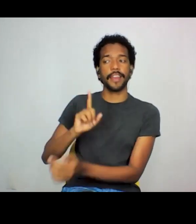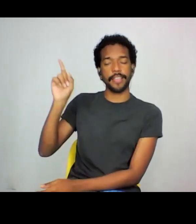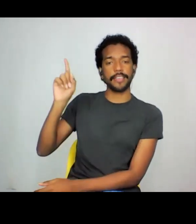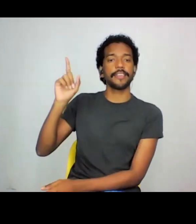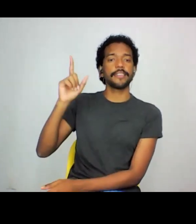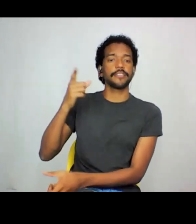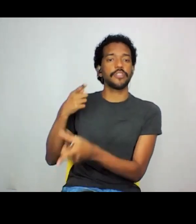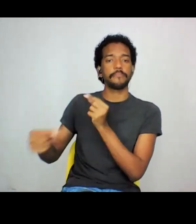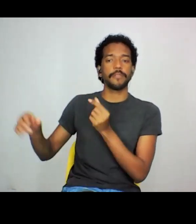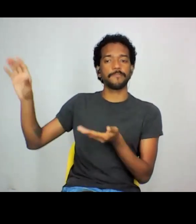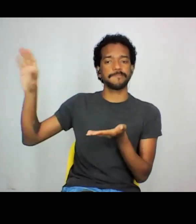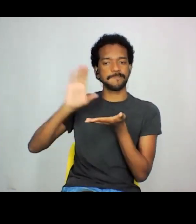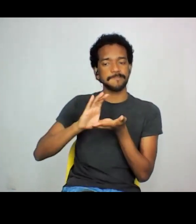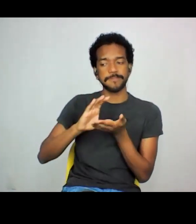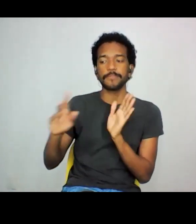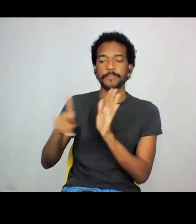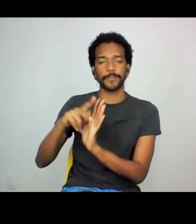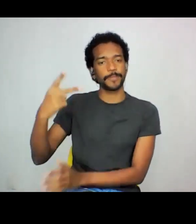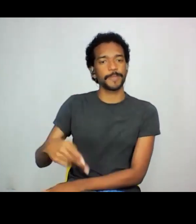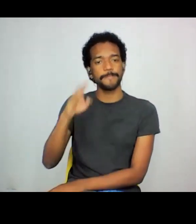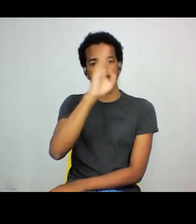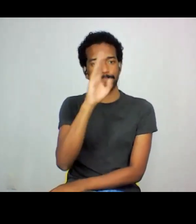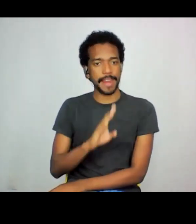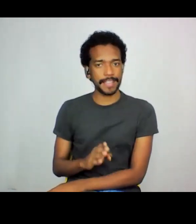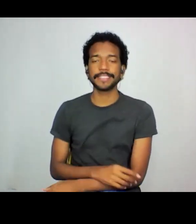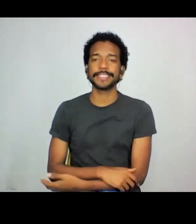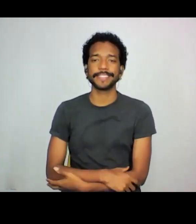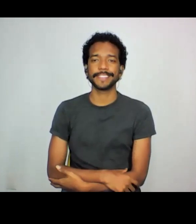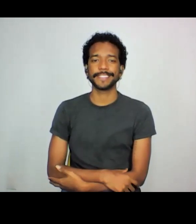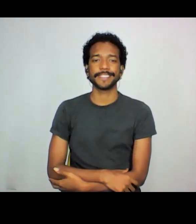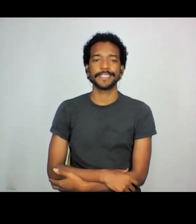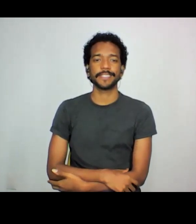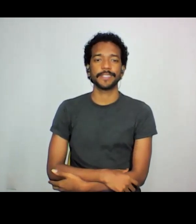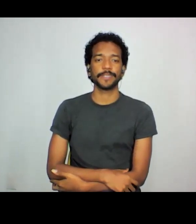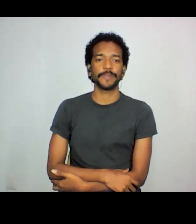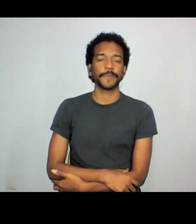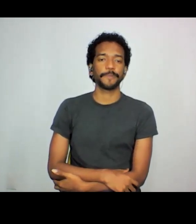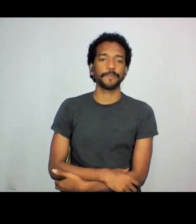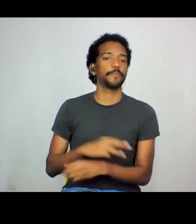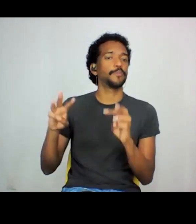criando assim, no ambiente brasileiro, de museus brasileiros,